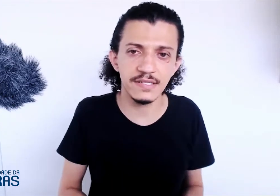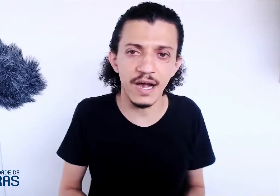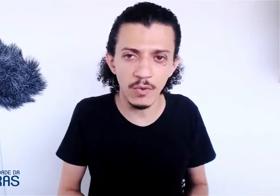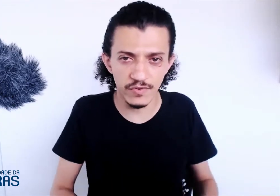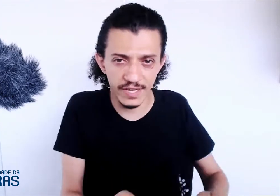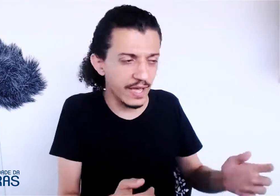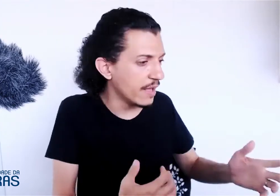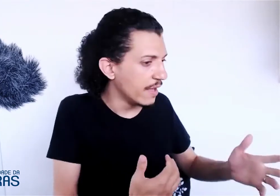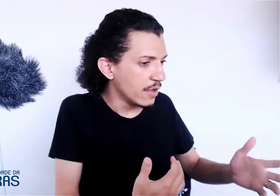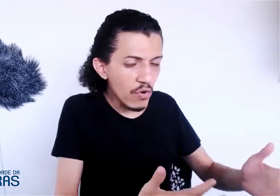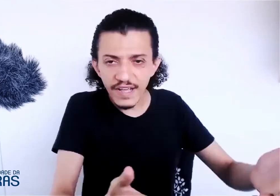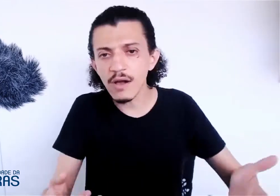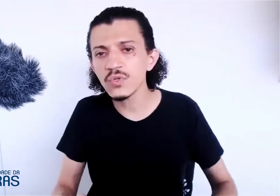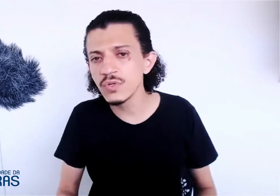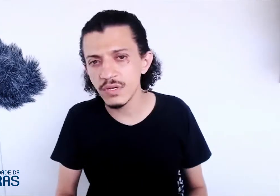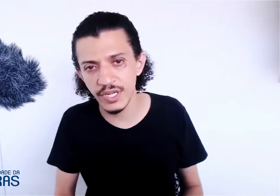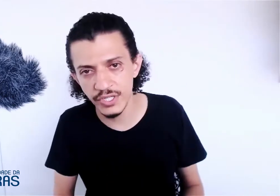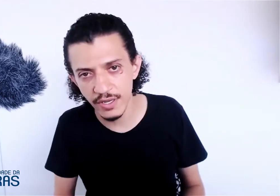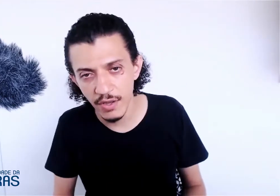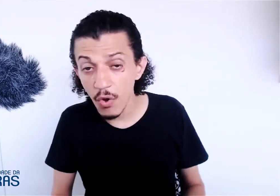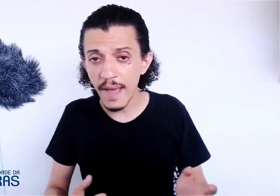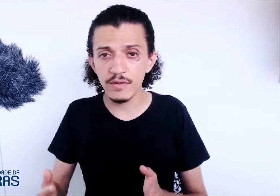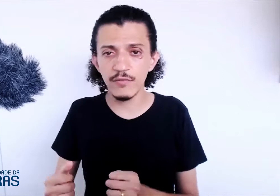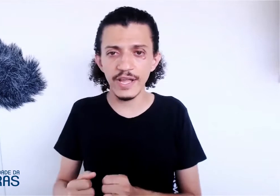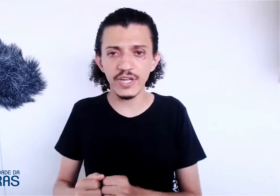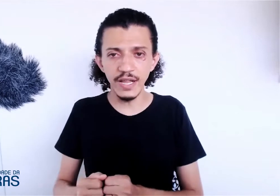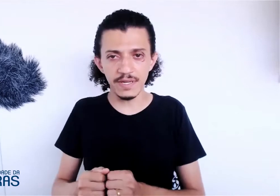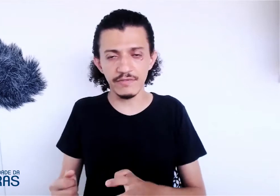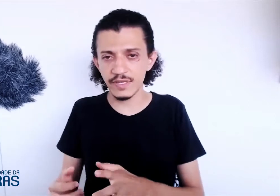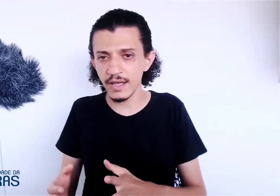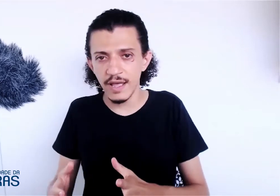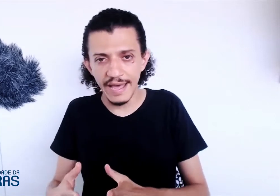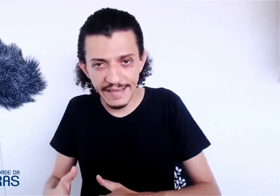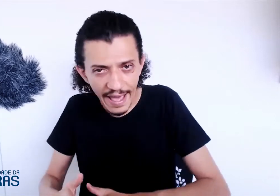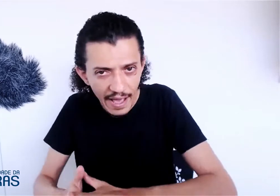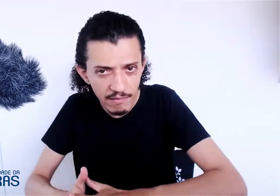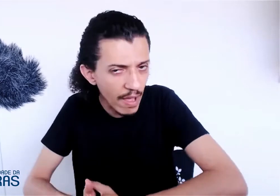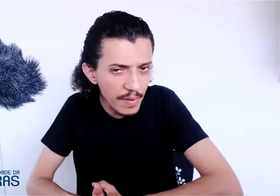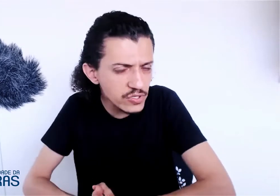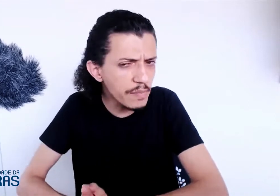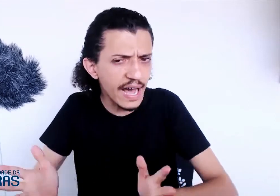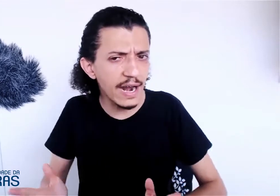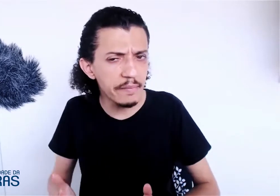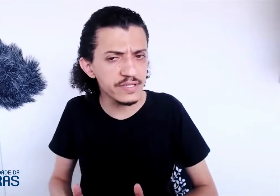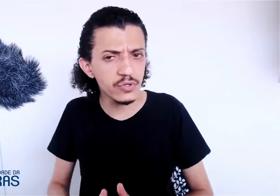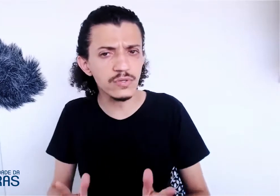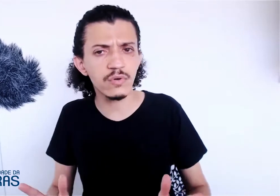essencial, se você quer conversar com o Sudo no seu dia a dia. O método fluente em Libras, se você quer realmente dominar a Libras em todos os